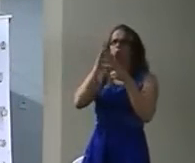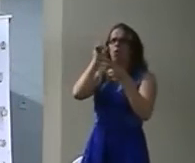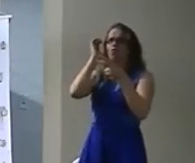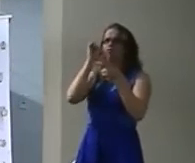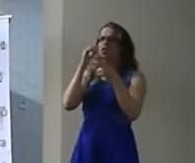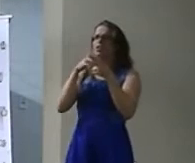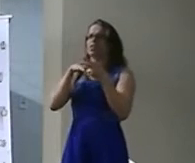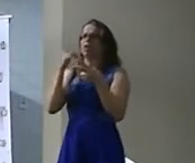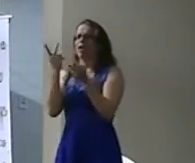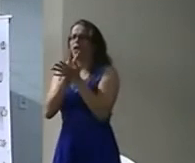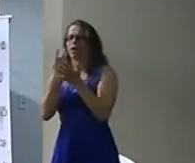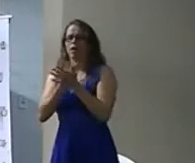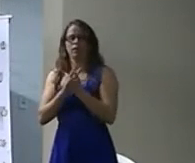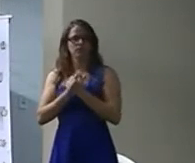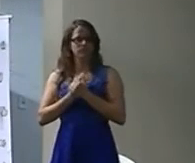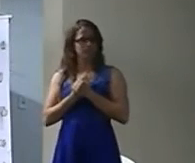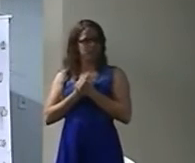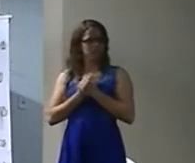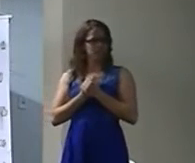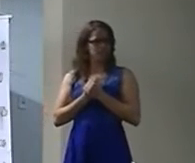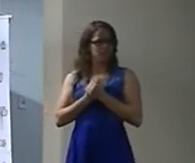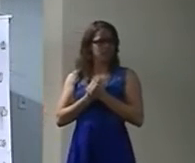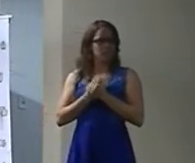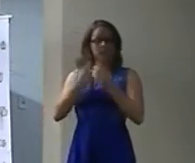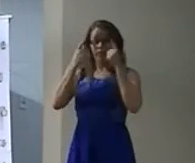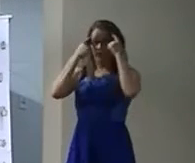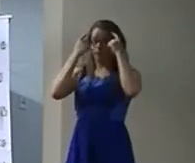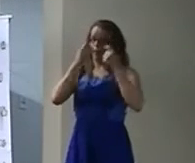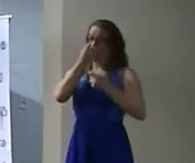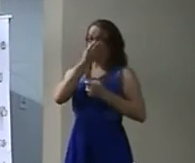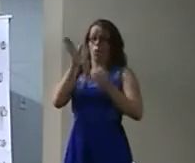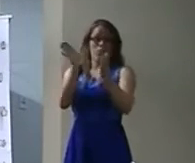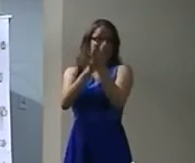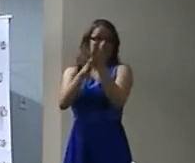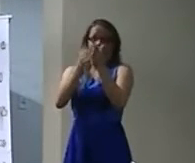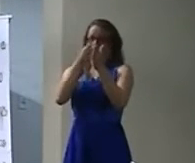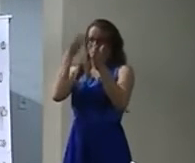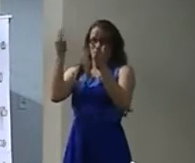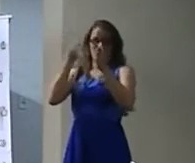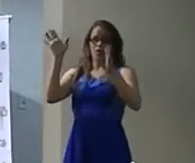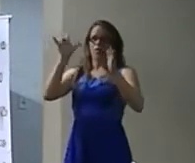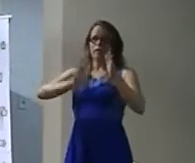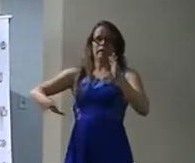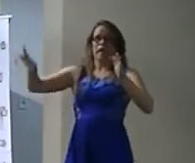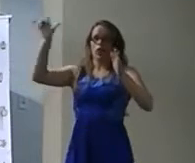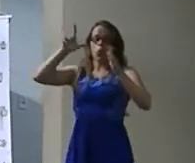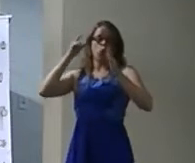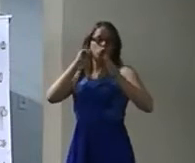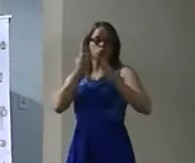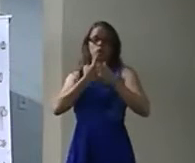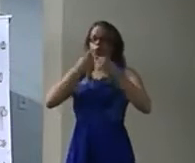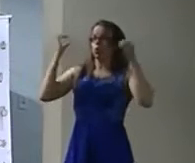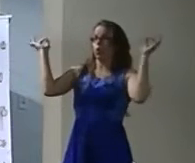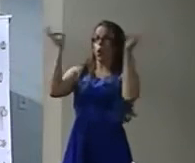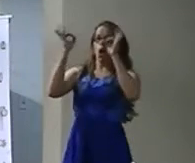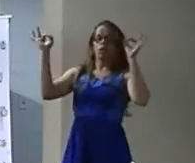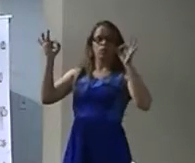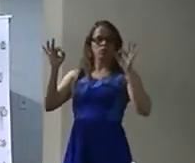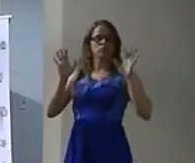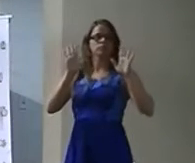palma Para isso Como se fosse A coisa mais linda do mundo Não faz essa crítica Igual a crítica Da identidade surda Tem uma surda